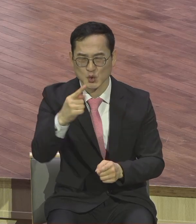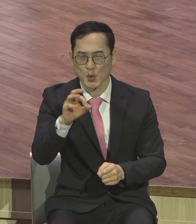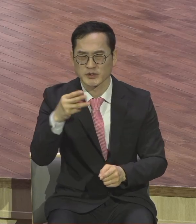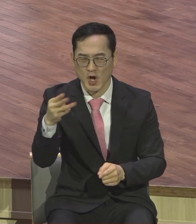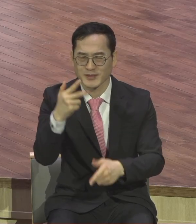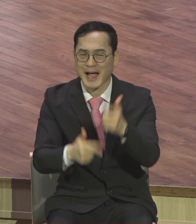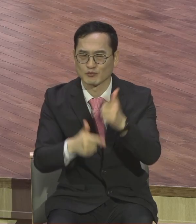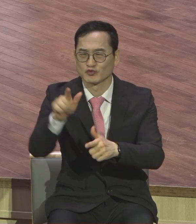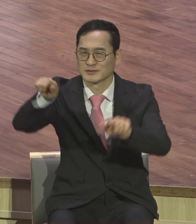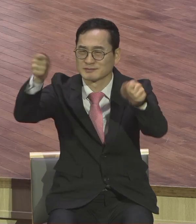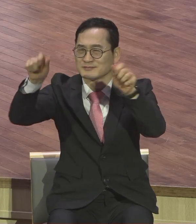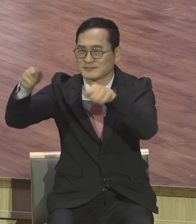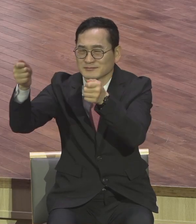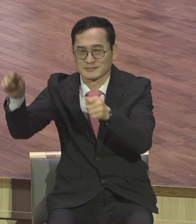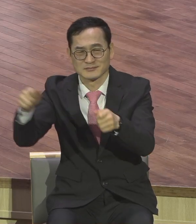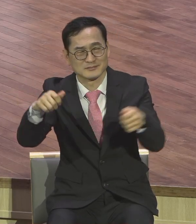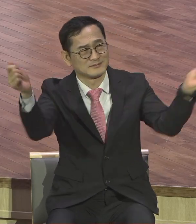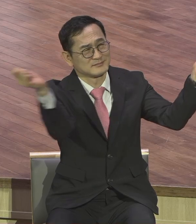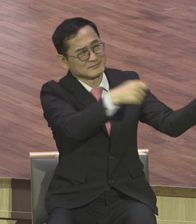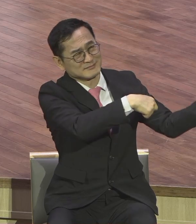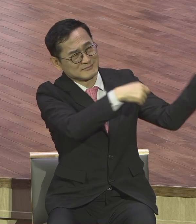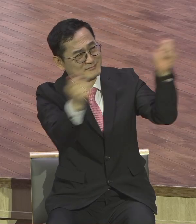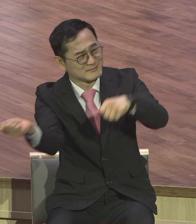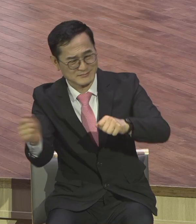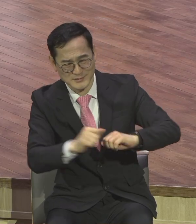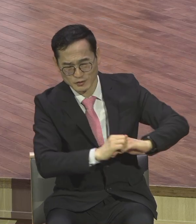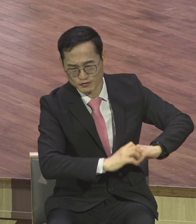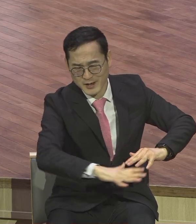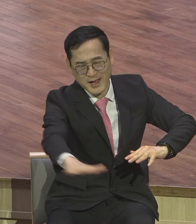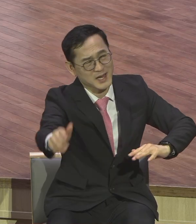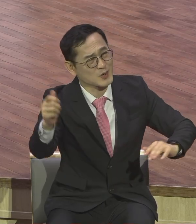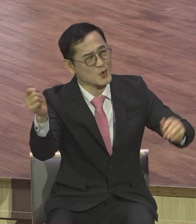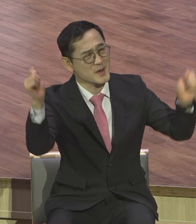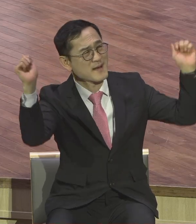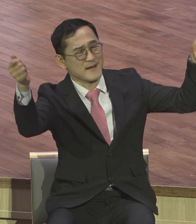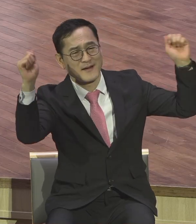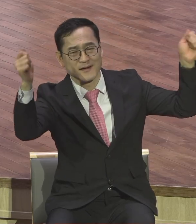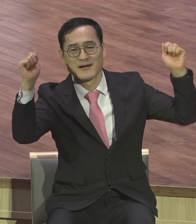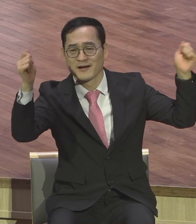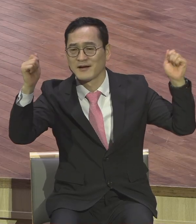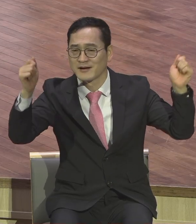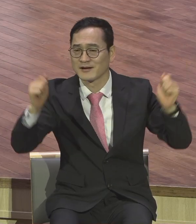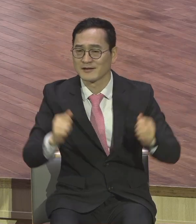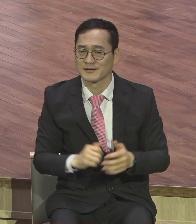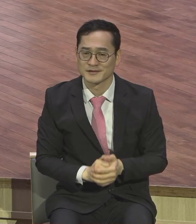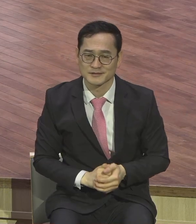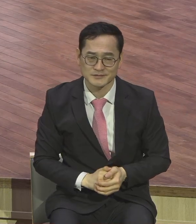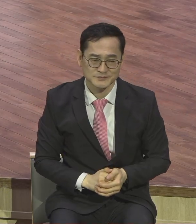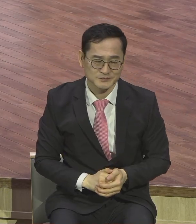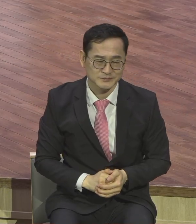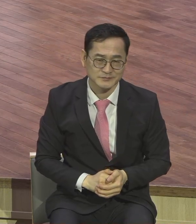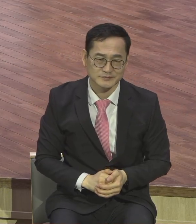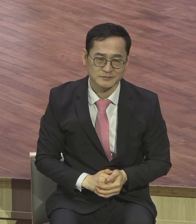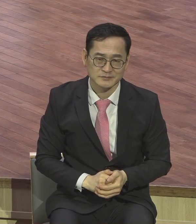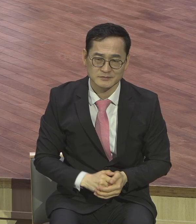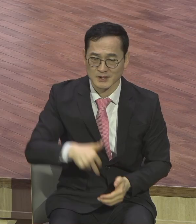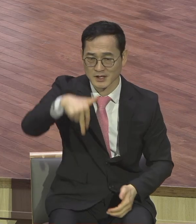꺾어가지고 막 그리 뿌립니다 자 이스라엘 백성들이 종려 가지를 흔드는